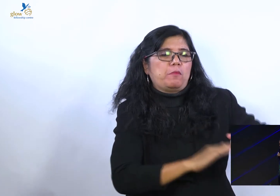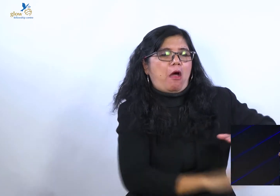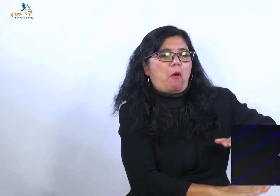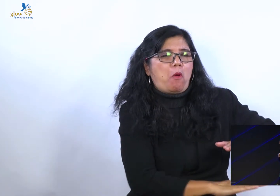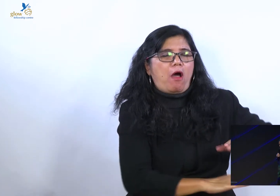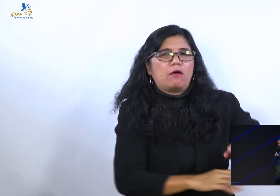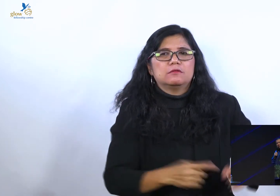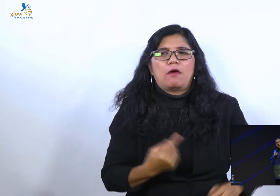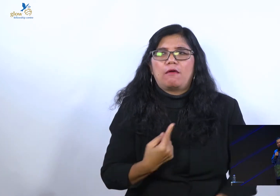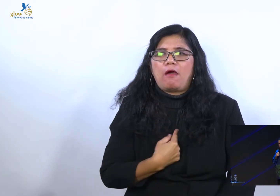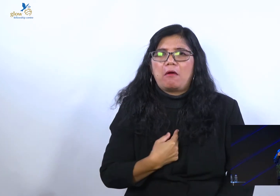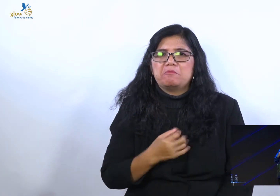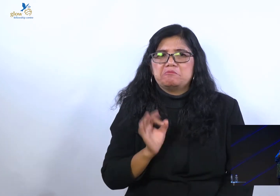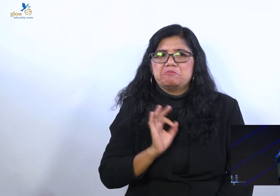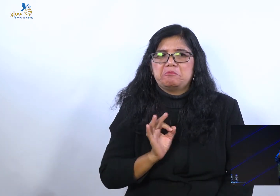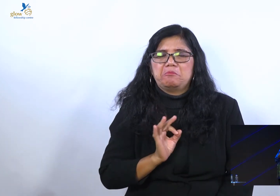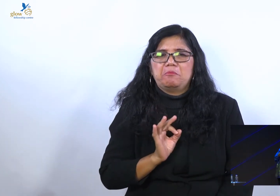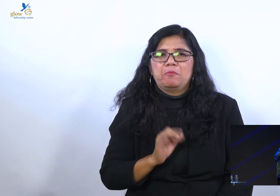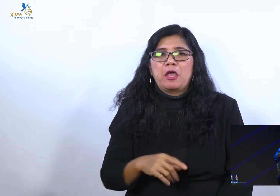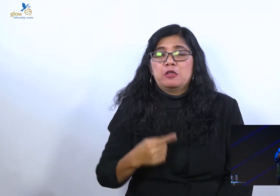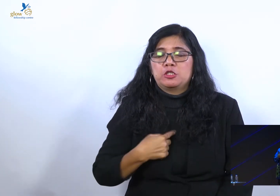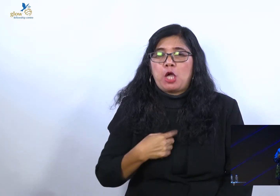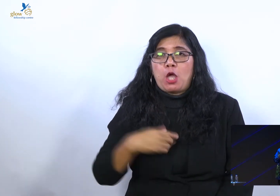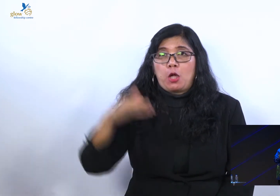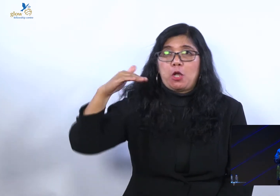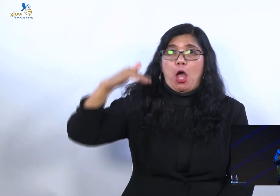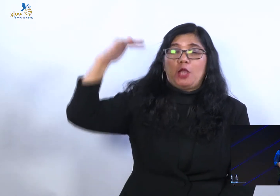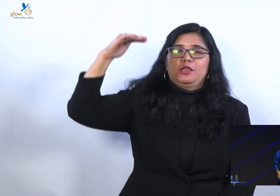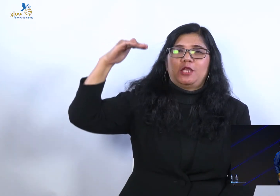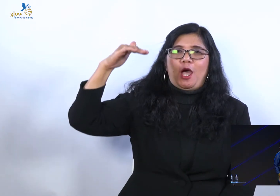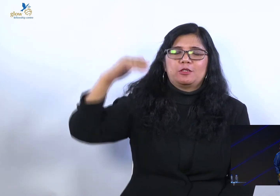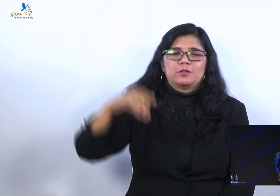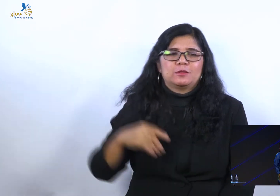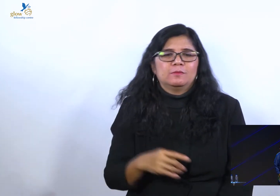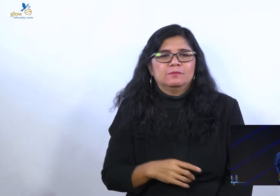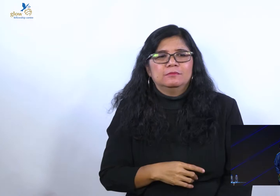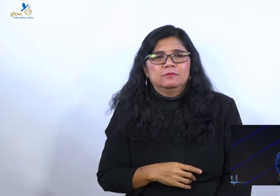di Youtube-Youtube orang yang berkata. Oh ilmunya dia ga ada apa-apanya dibanding saya.